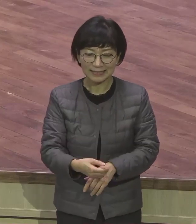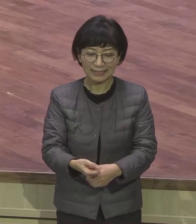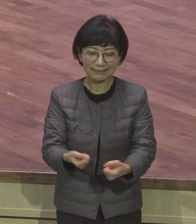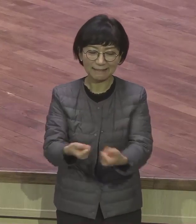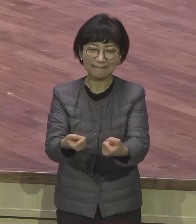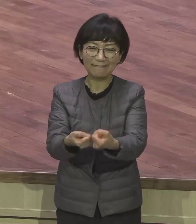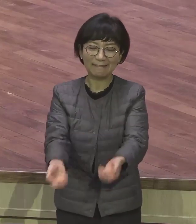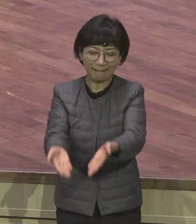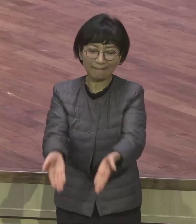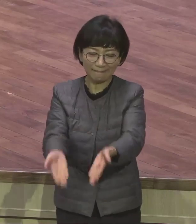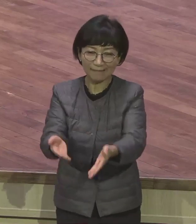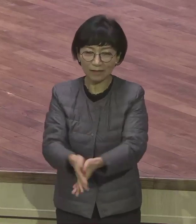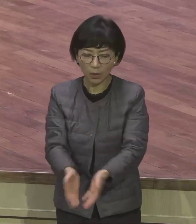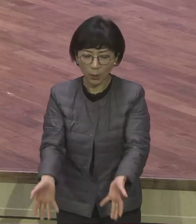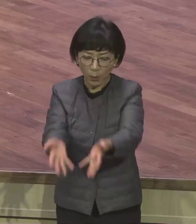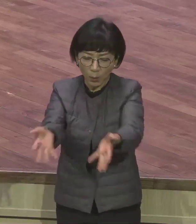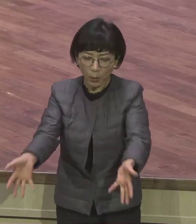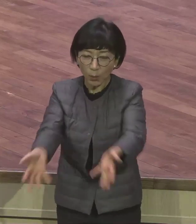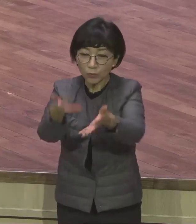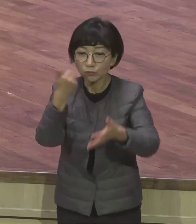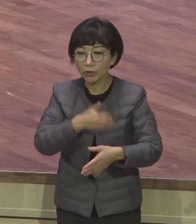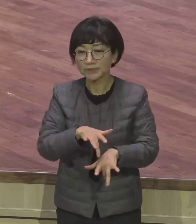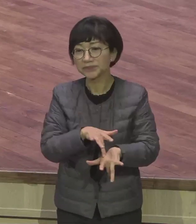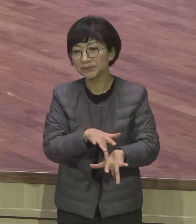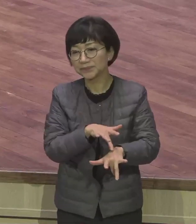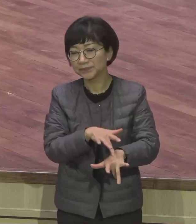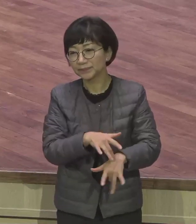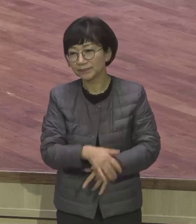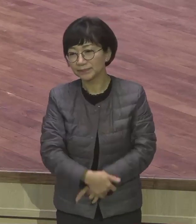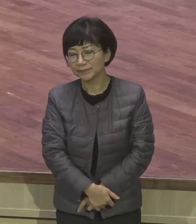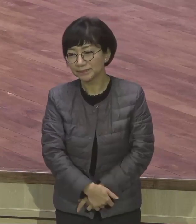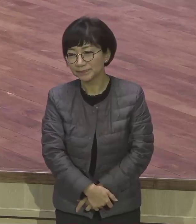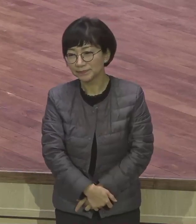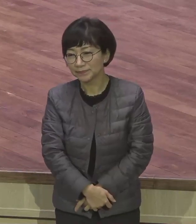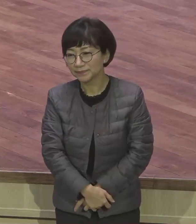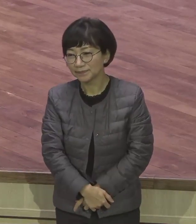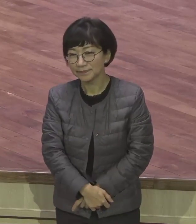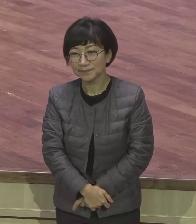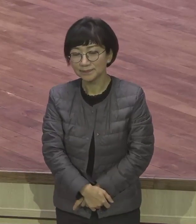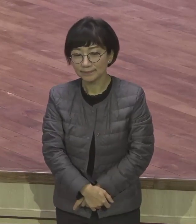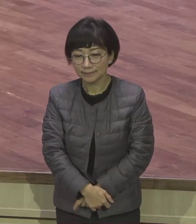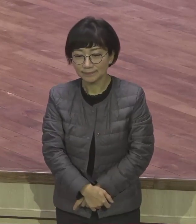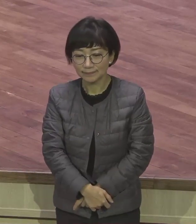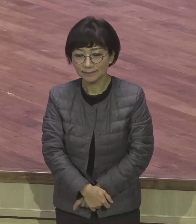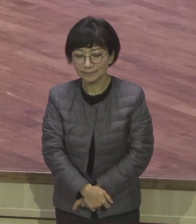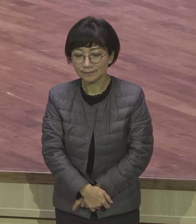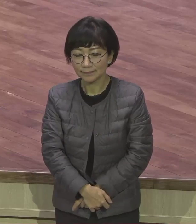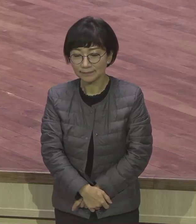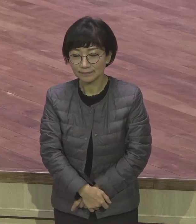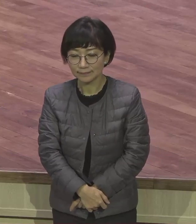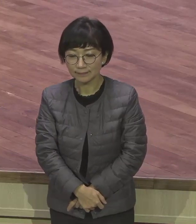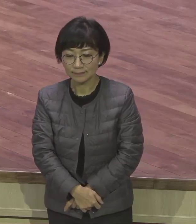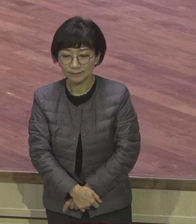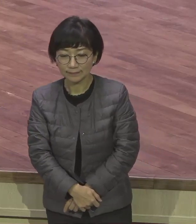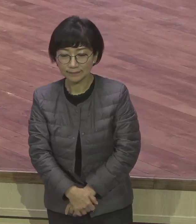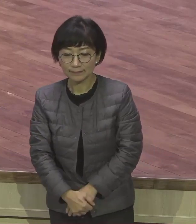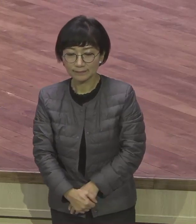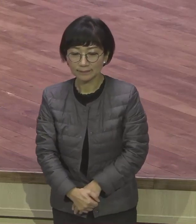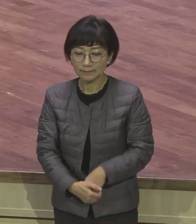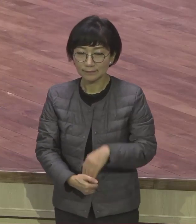죽고 나 죽고 하잖아요 이게 사단의 한 전략이에요